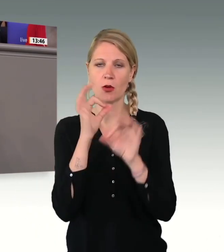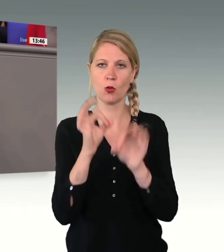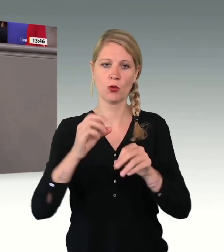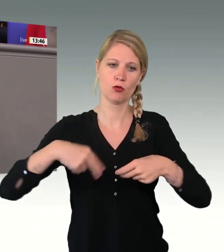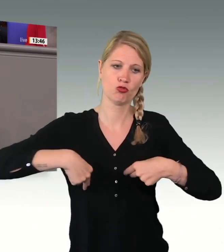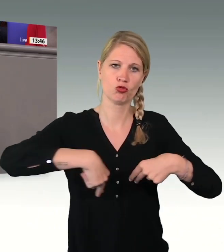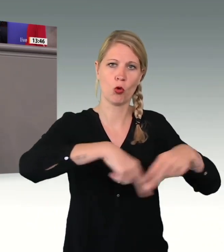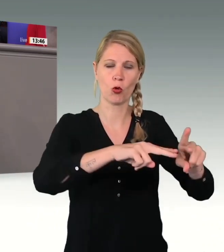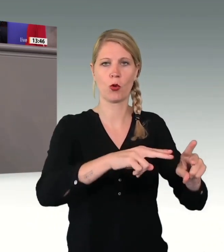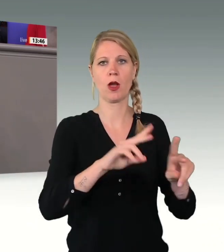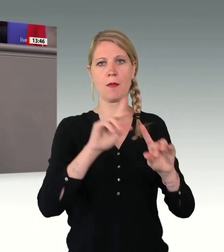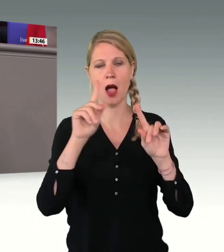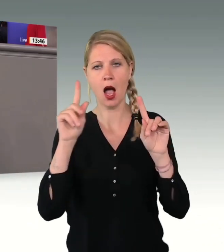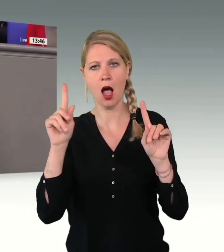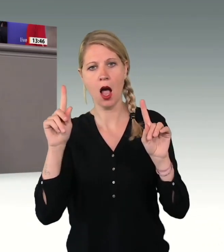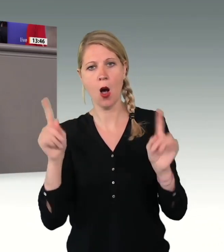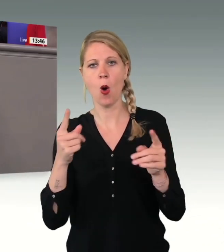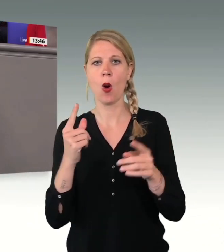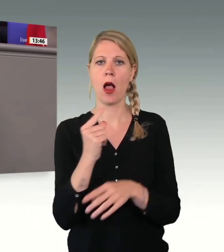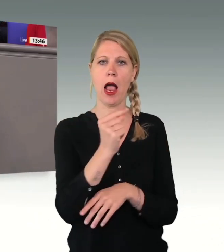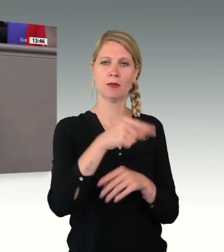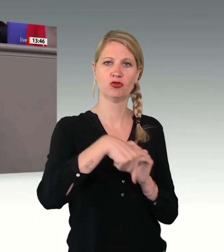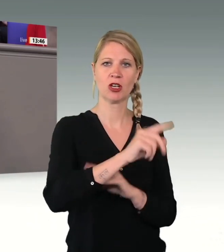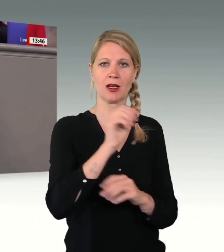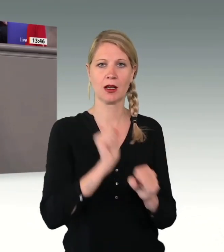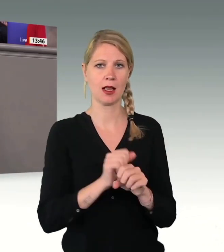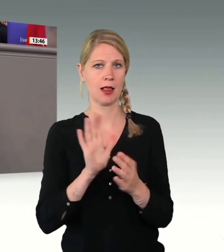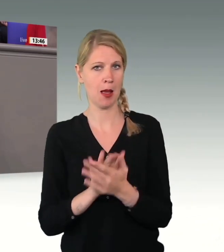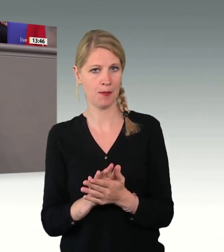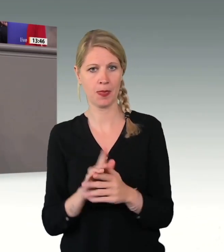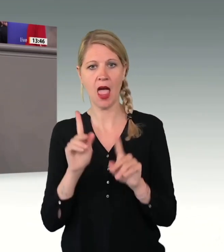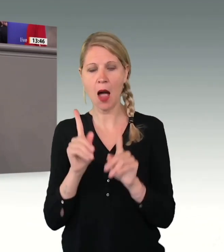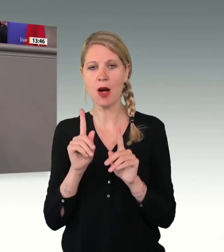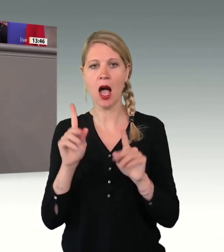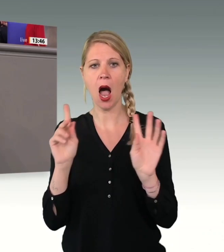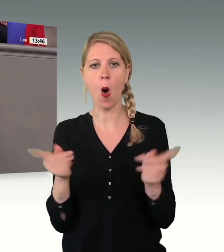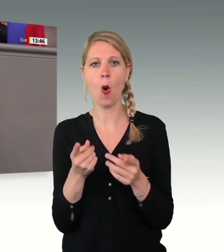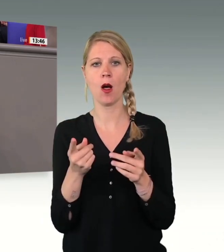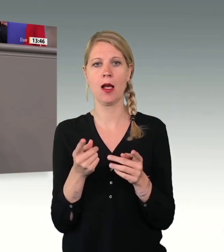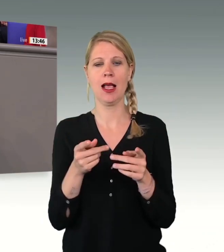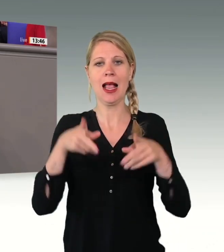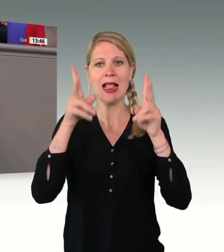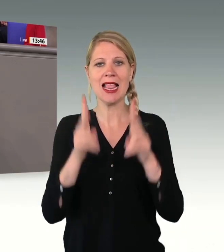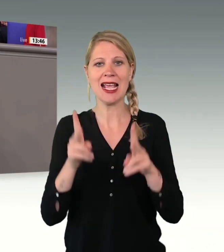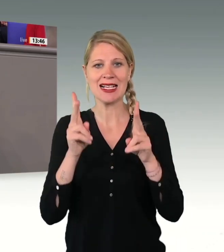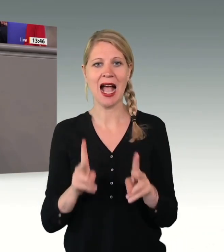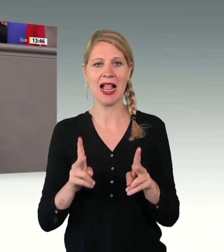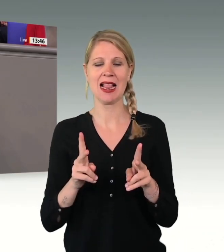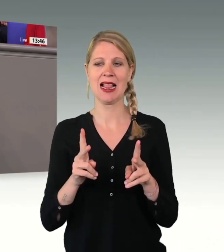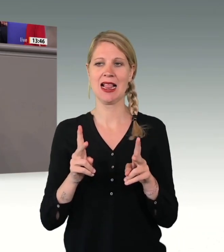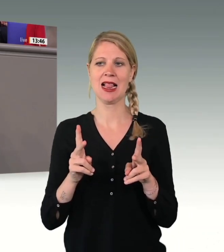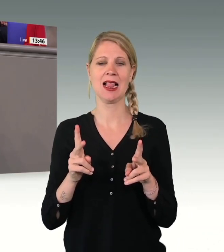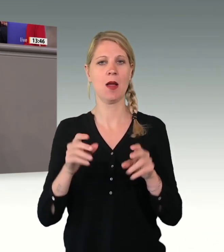klar ist, wo wir legale Migrationsmöglichkeiten eröffnen wollen. Darum geht es. Und das ist eine wichtige